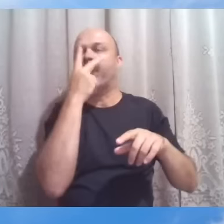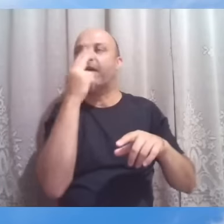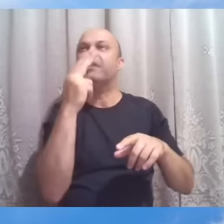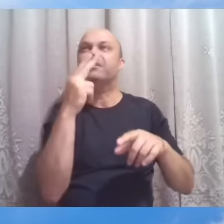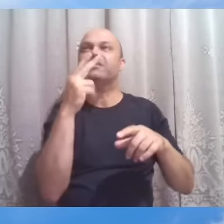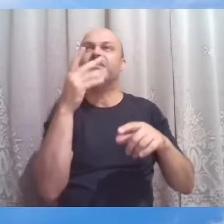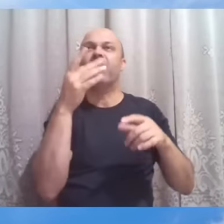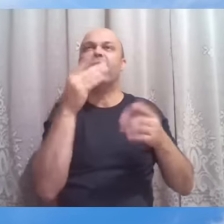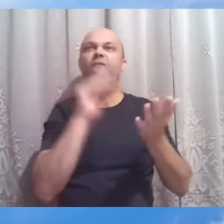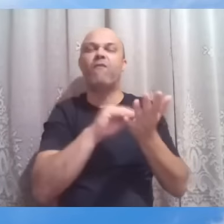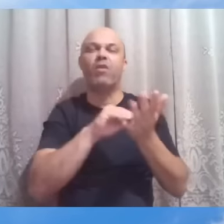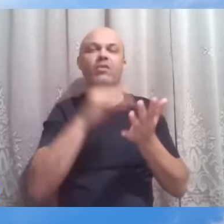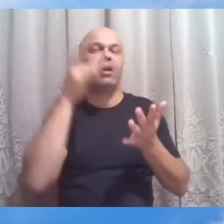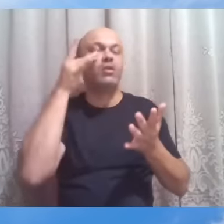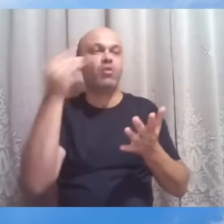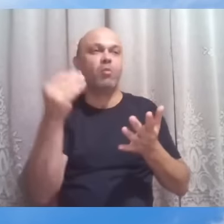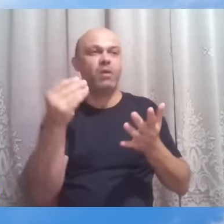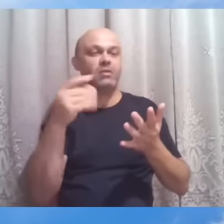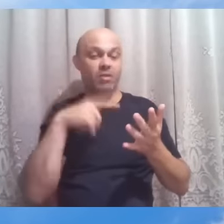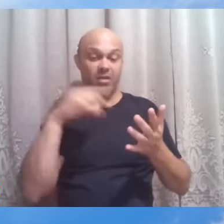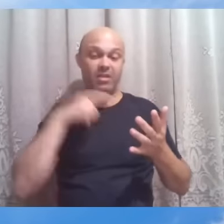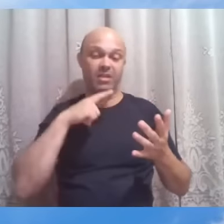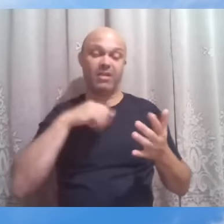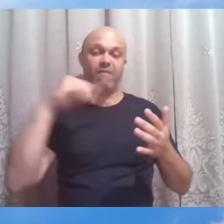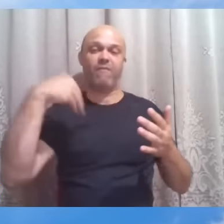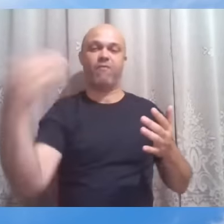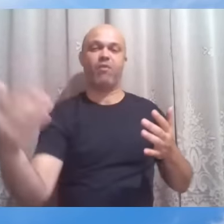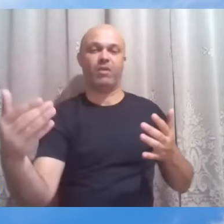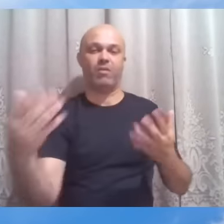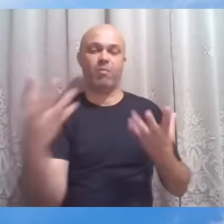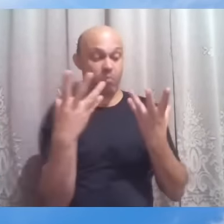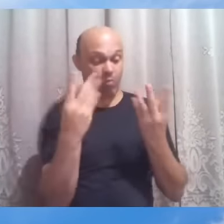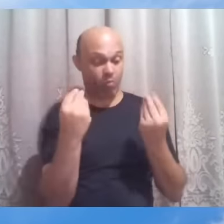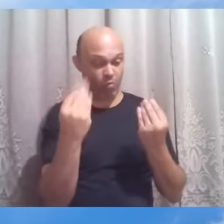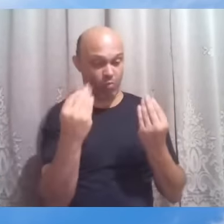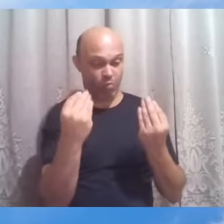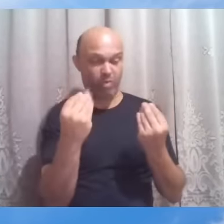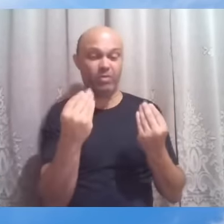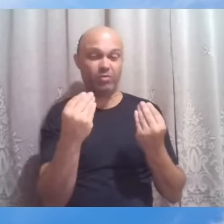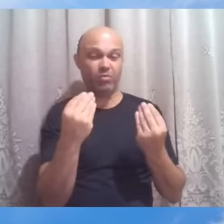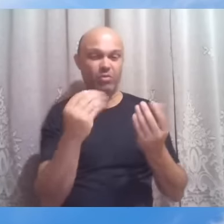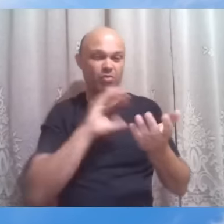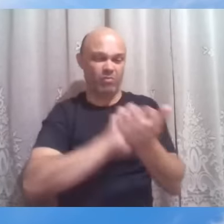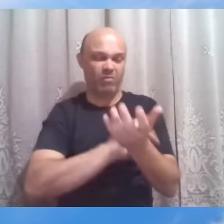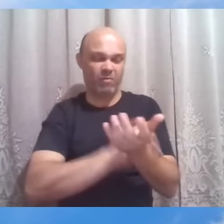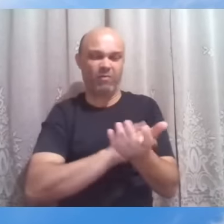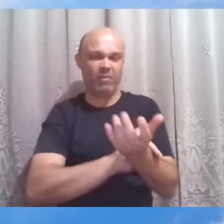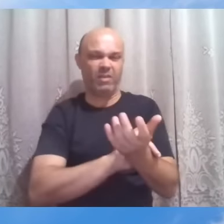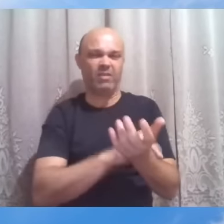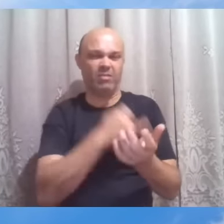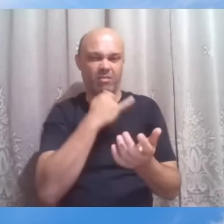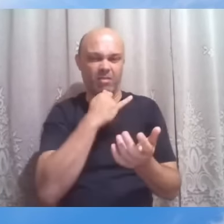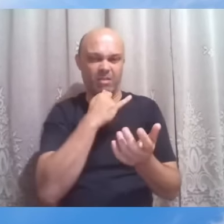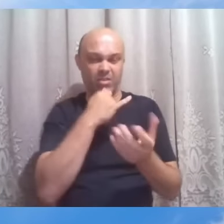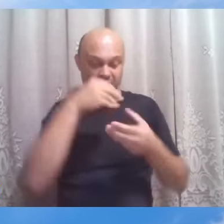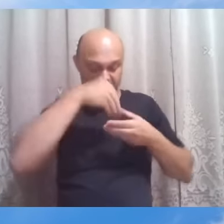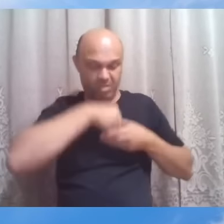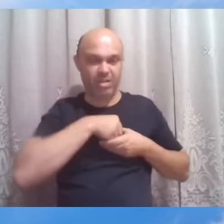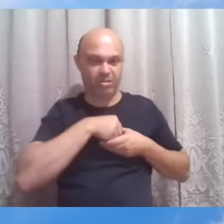A multidão de hábitos e vícios infelizes que ainda trazemos por dentro. essa multidão a ser vencida